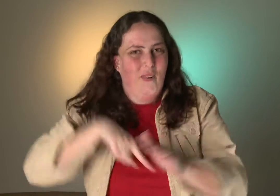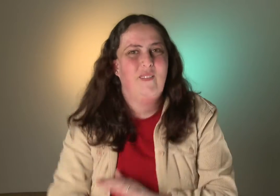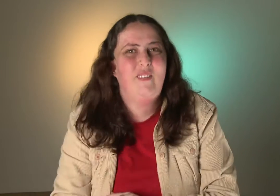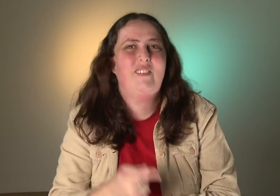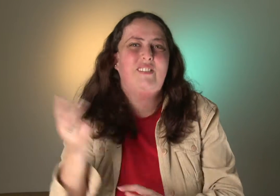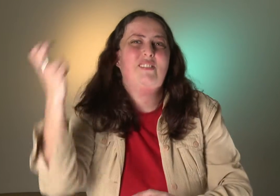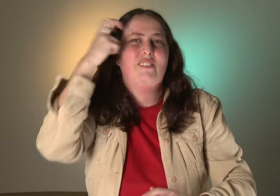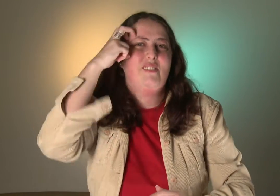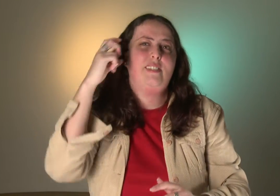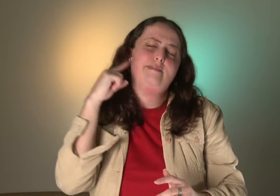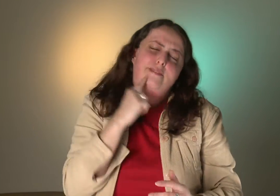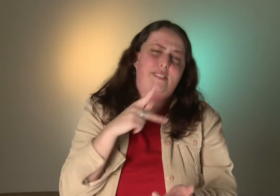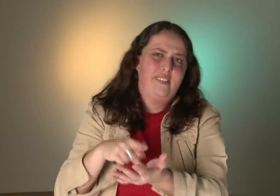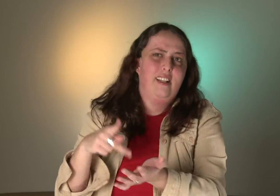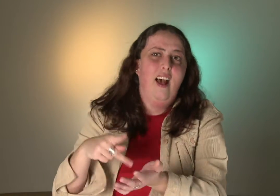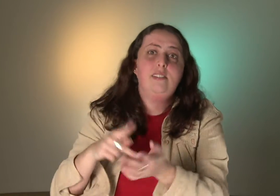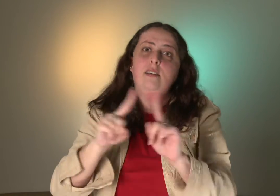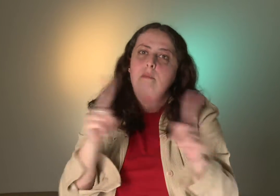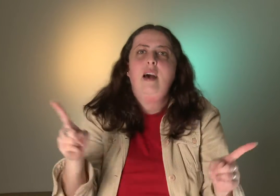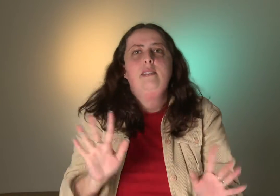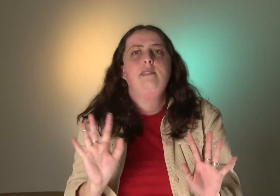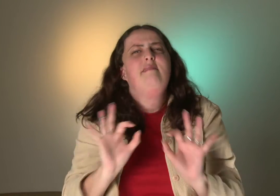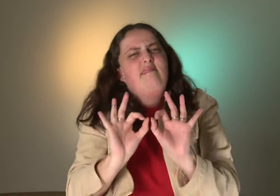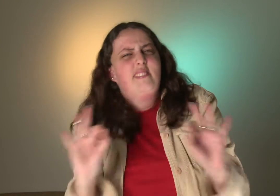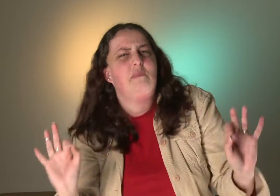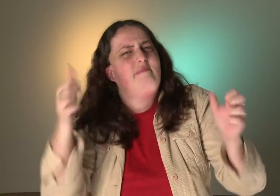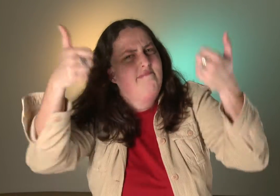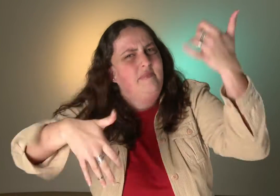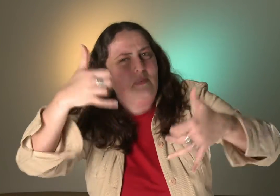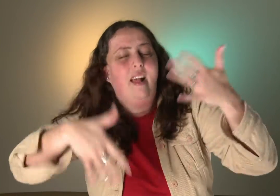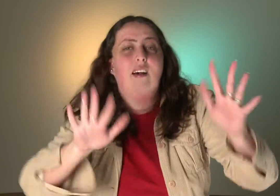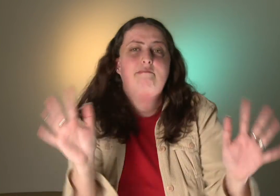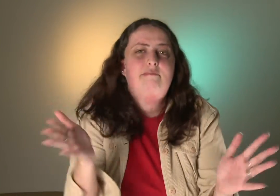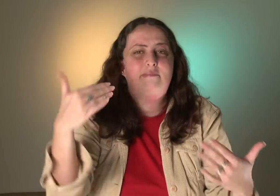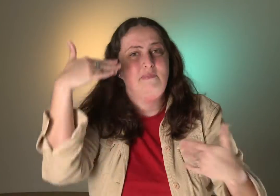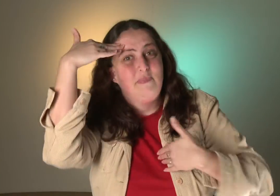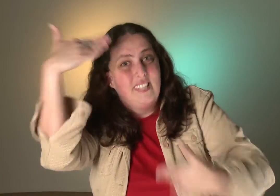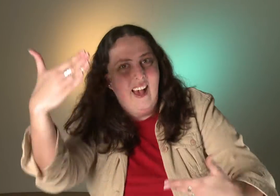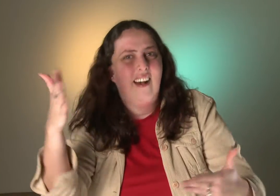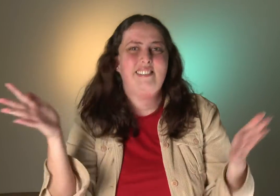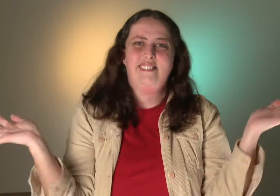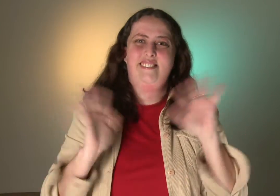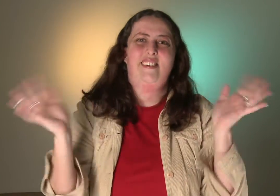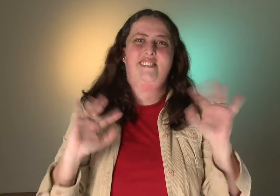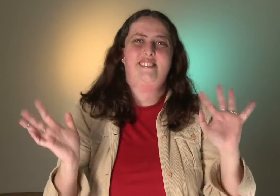cultura. A cultura surda é um tema muito difícil, apesar de eu ter falado um pouco, né, mas espero ter ajudado. Tchau!